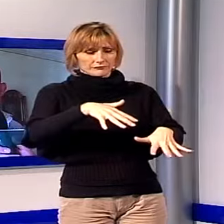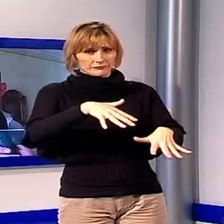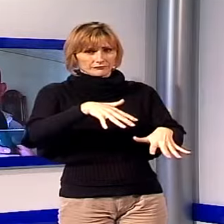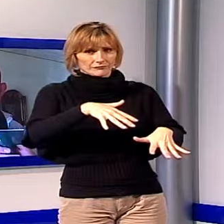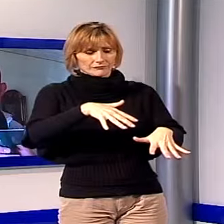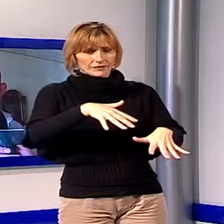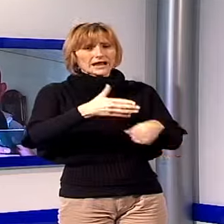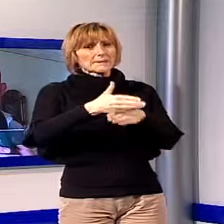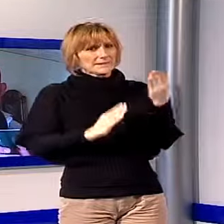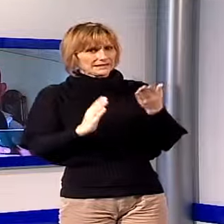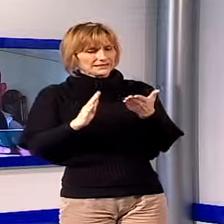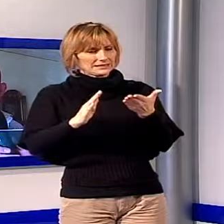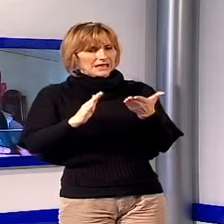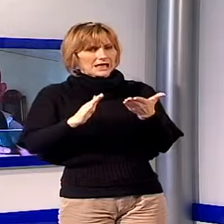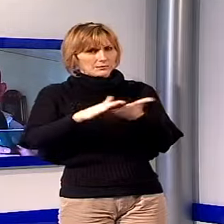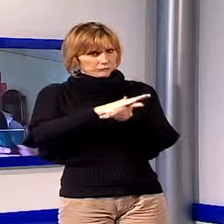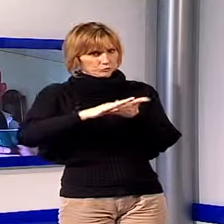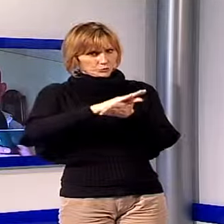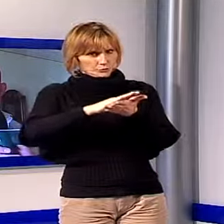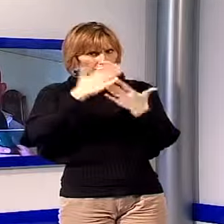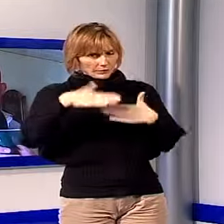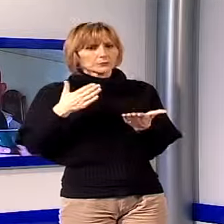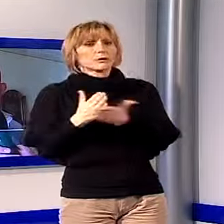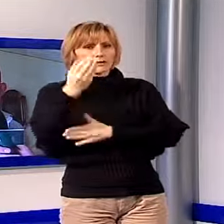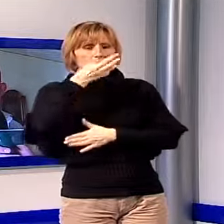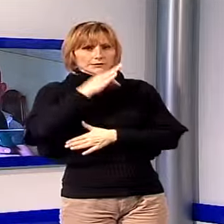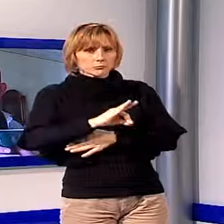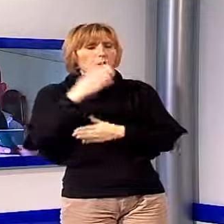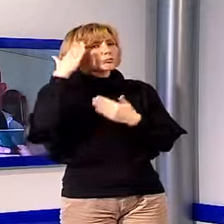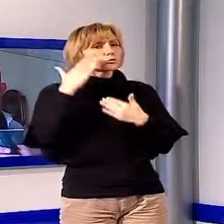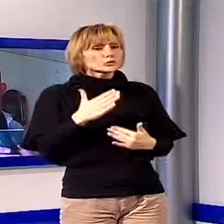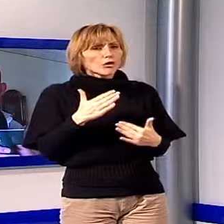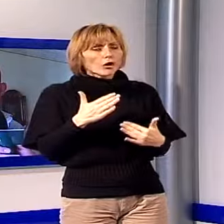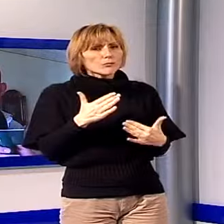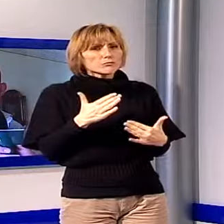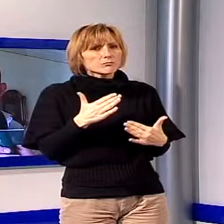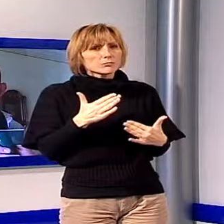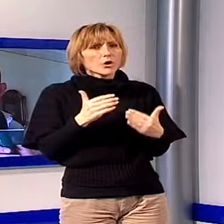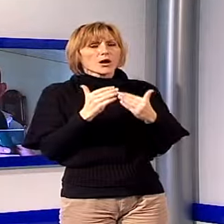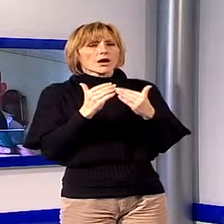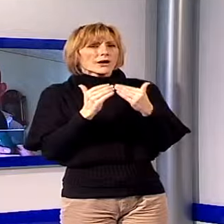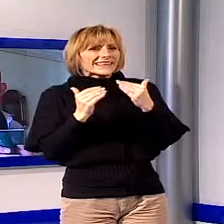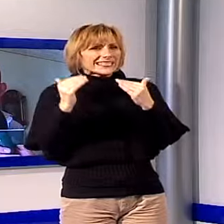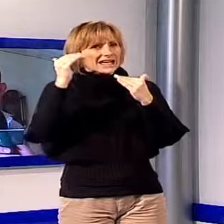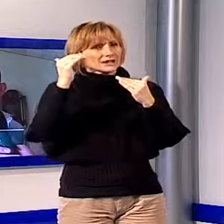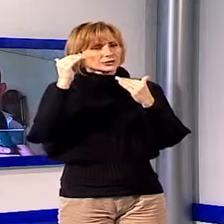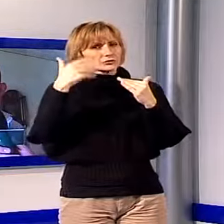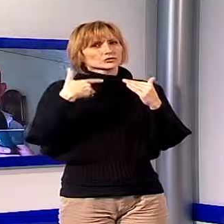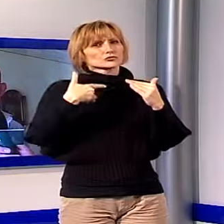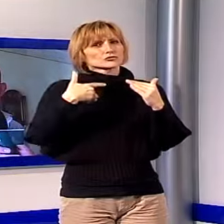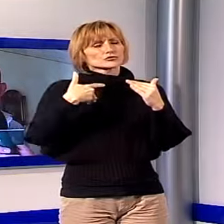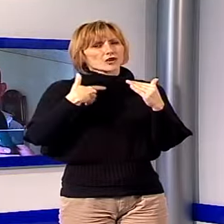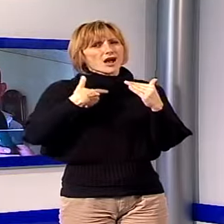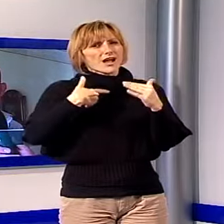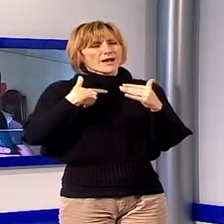eliminata, quindi il passaggio sarebbe stato possibile. Purtroppo nella parte alta ancora ci sono una serie di